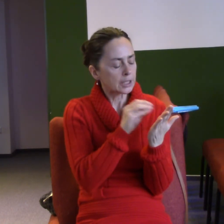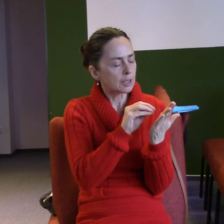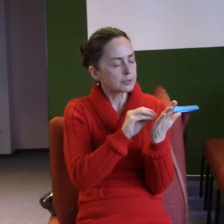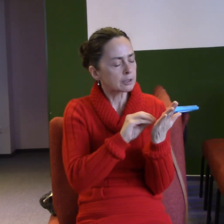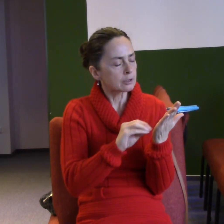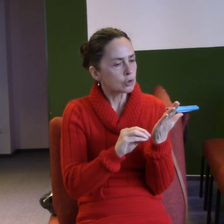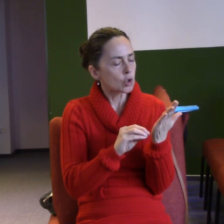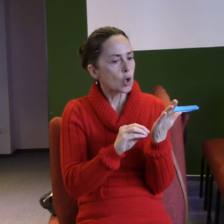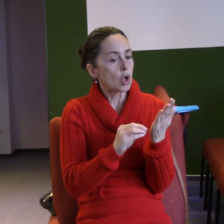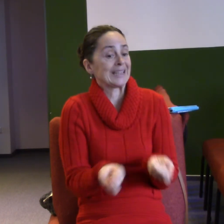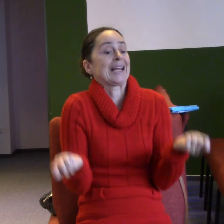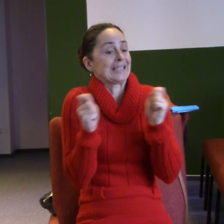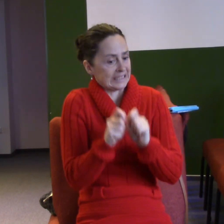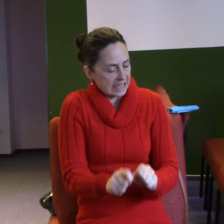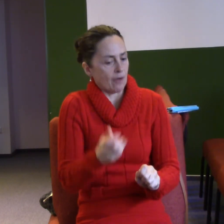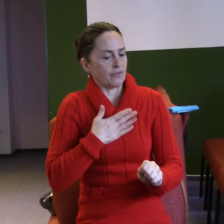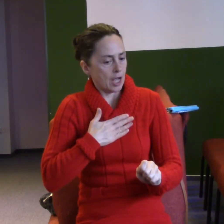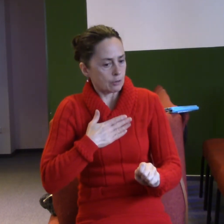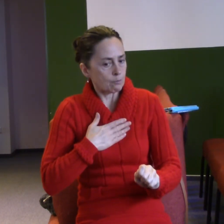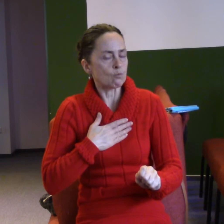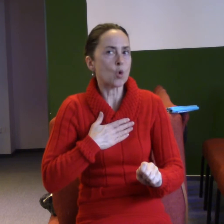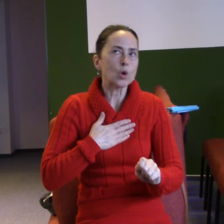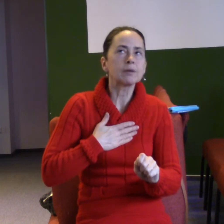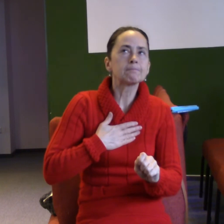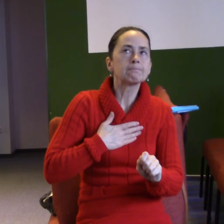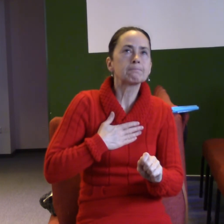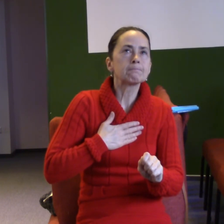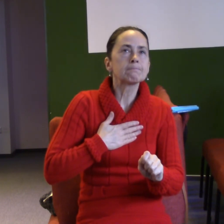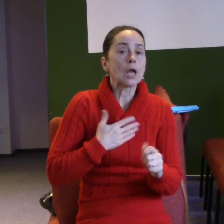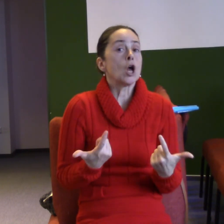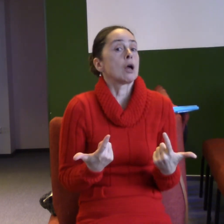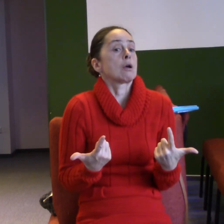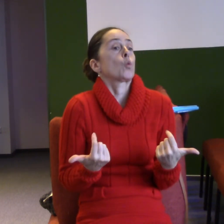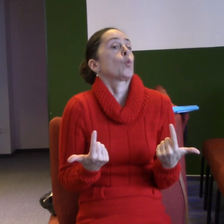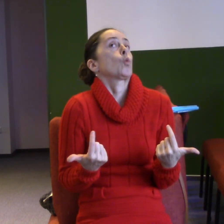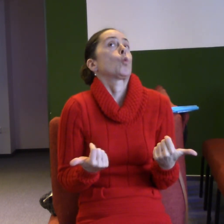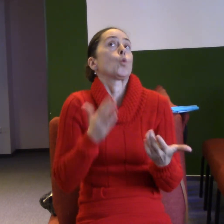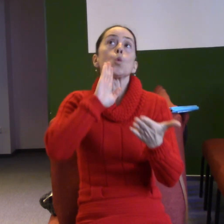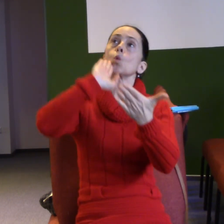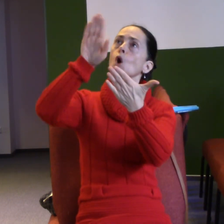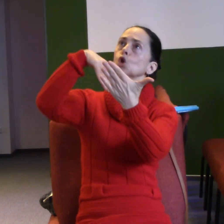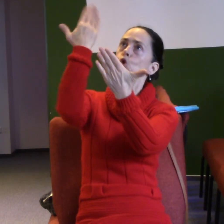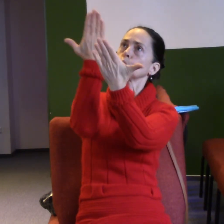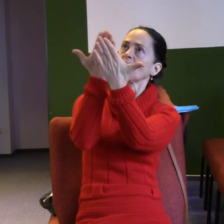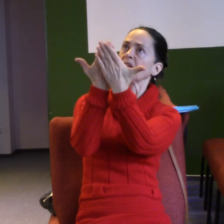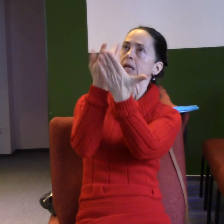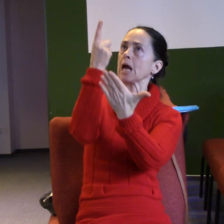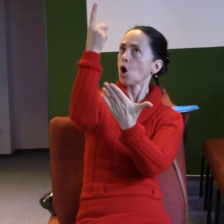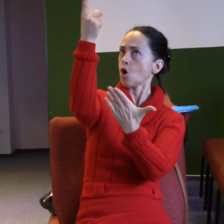určitě bude sovise s naší důvěrou v to, co Bůh říká. Že tam je někde to. Ten klíč toho,